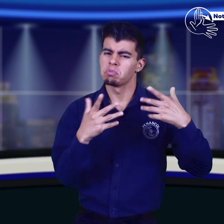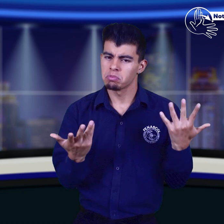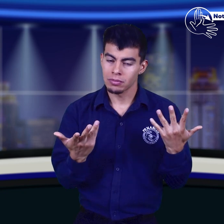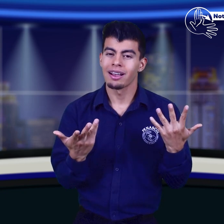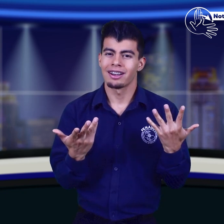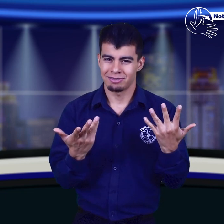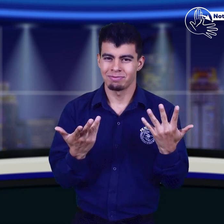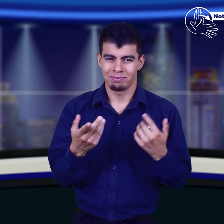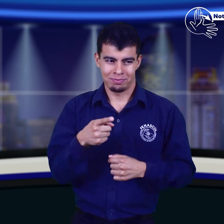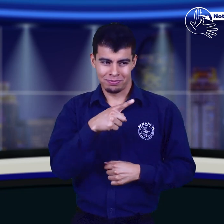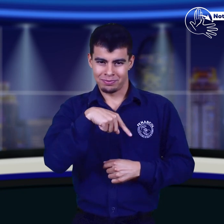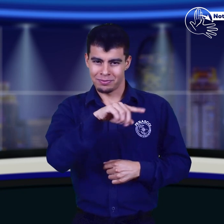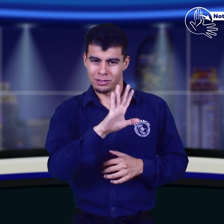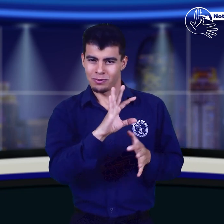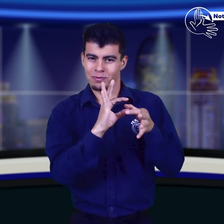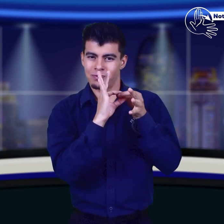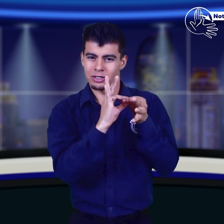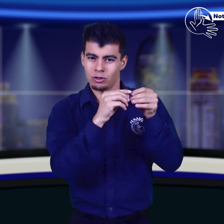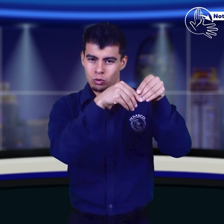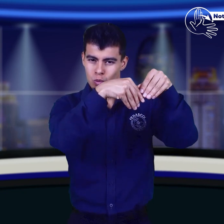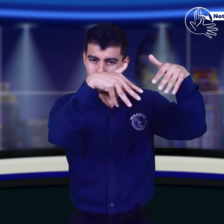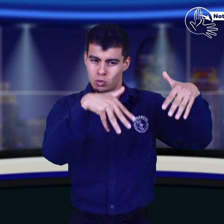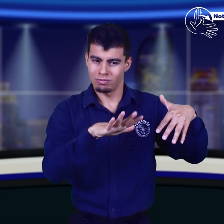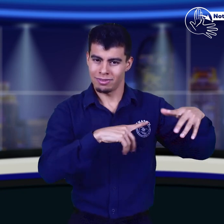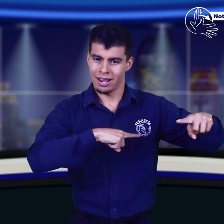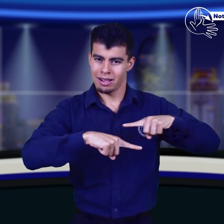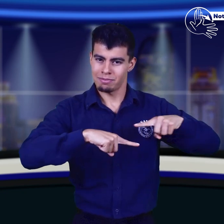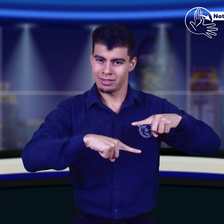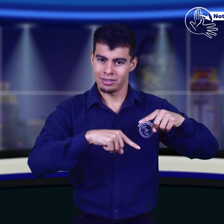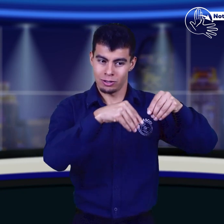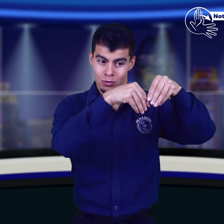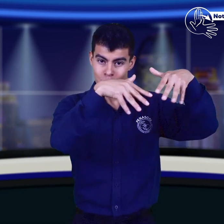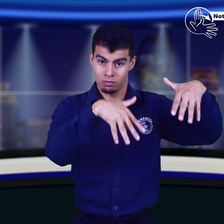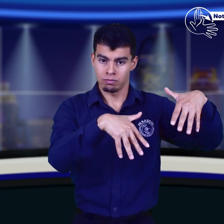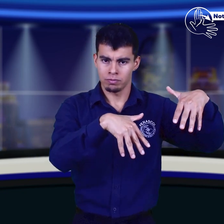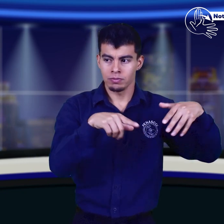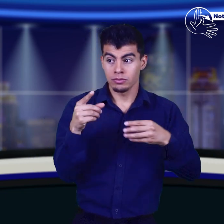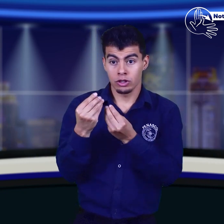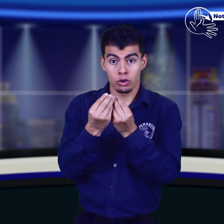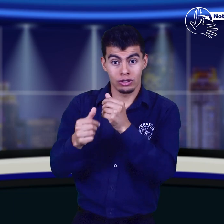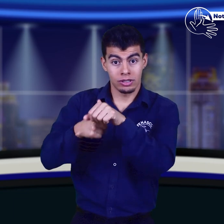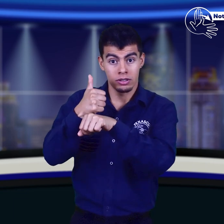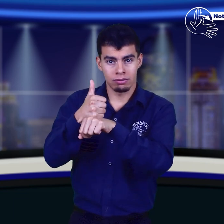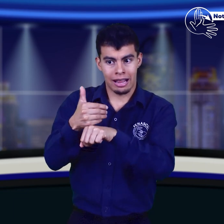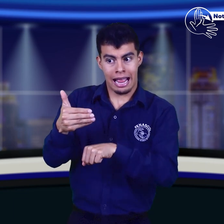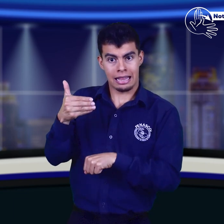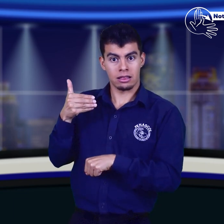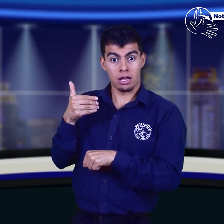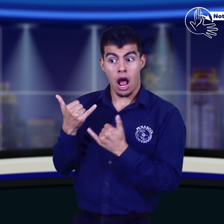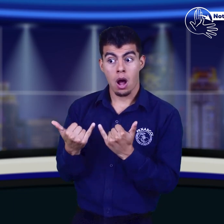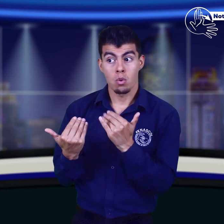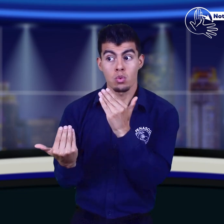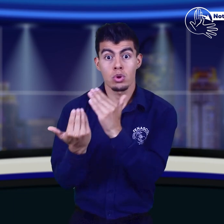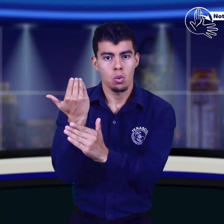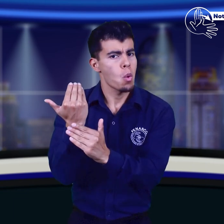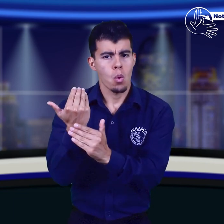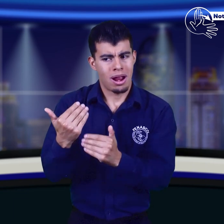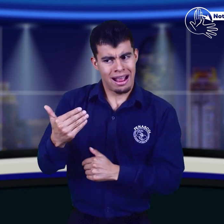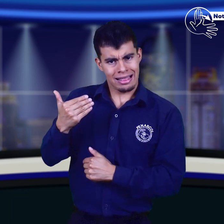se informó sobre la actualización de la estructura de Fenascol, que tuvo ajustes, se integraron nuevos